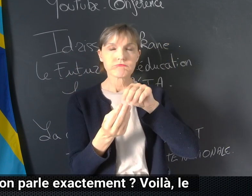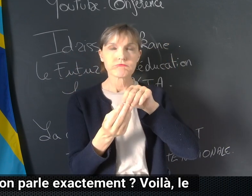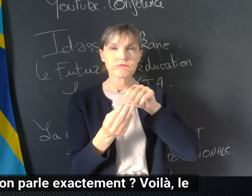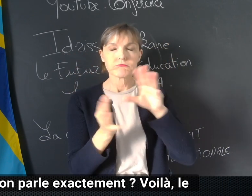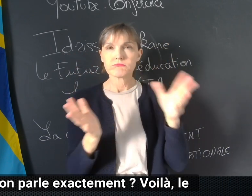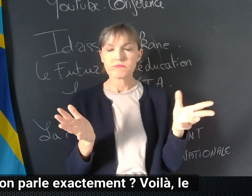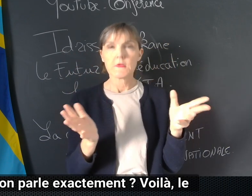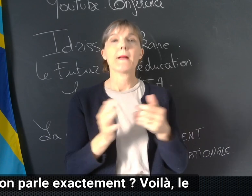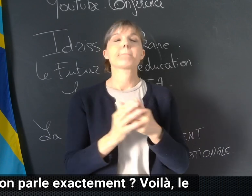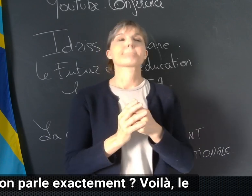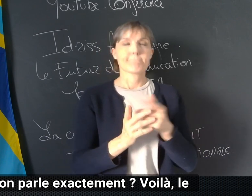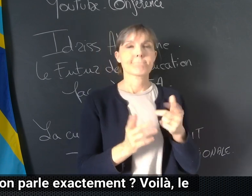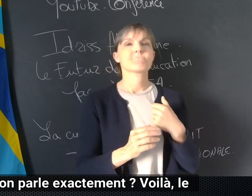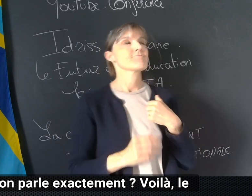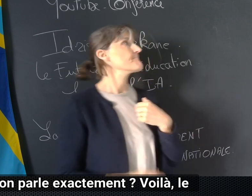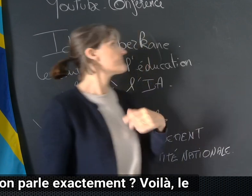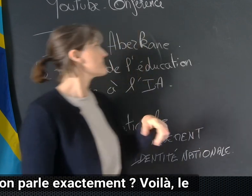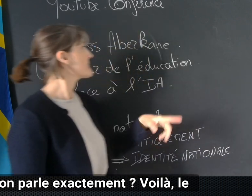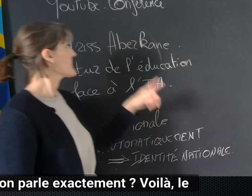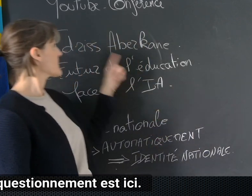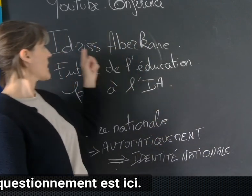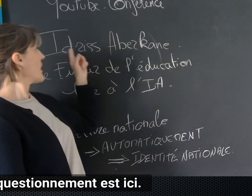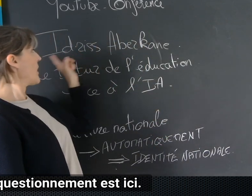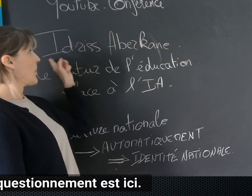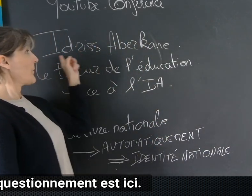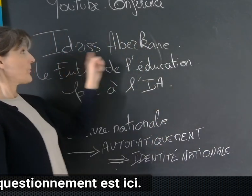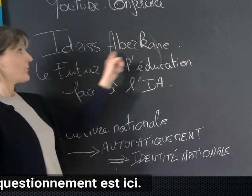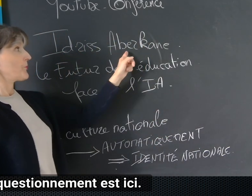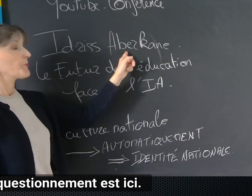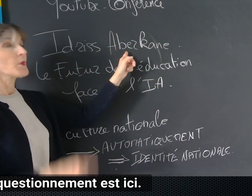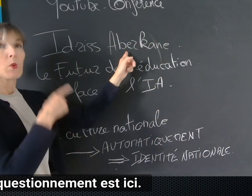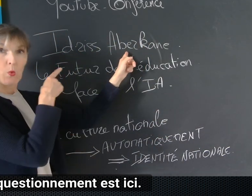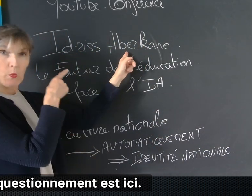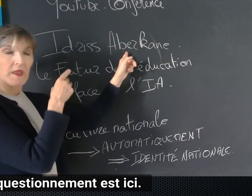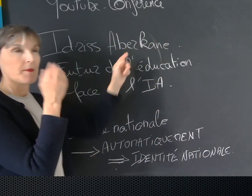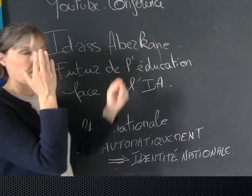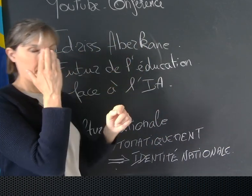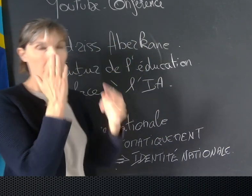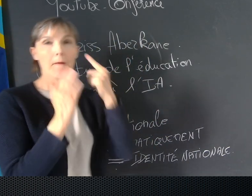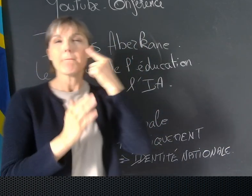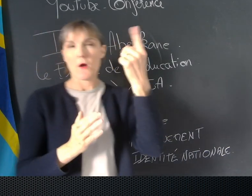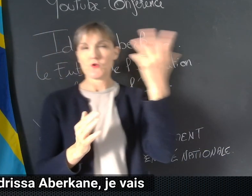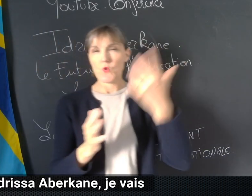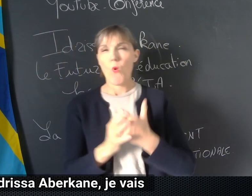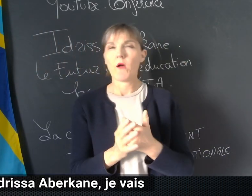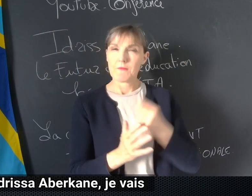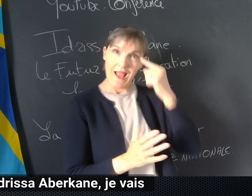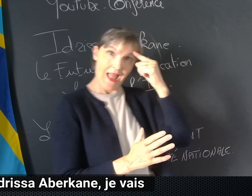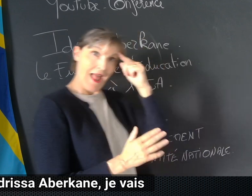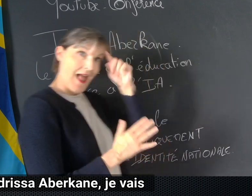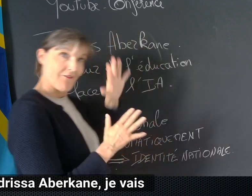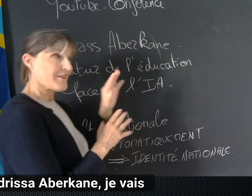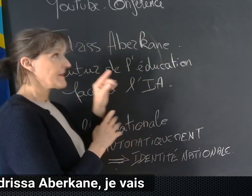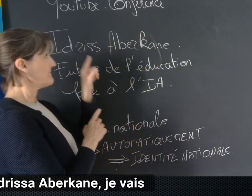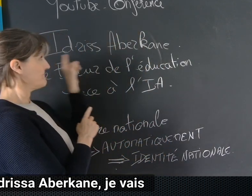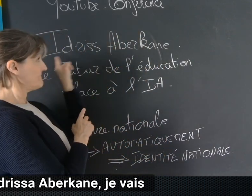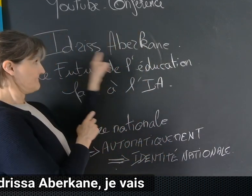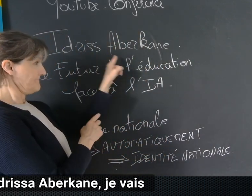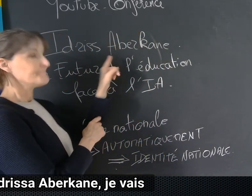quoi on parle exactement. Voilà, le questionnement est ici. Idrissa Barkan, je vais